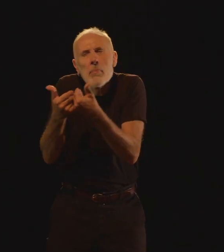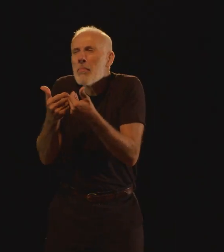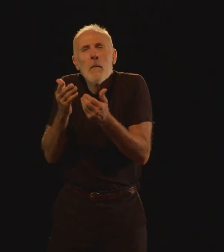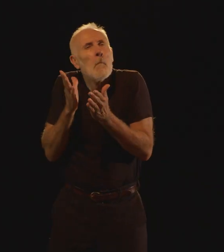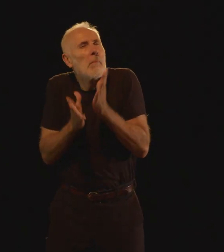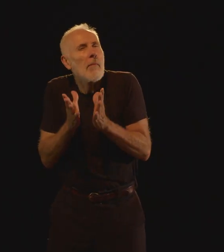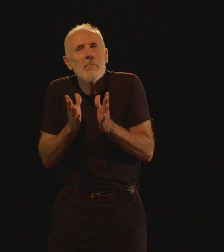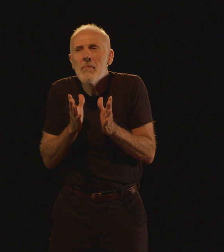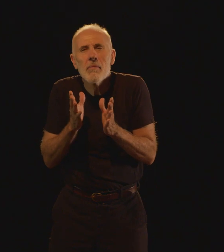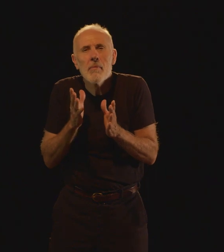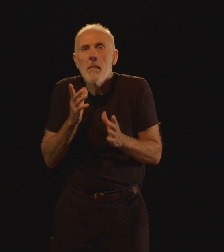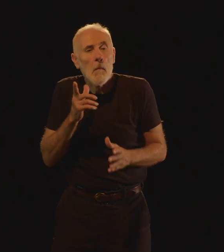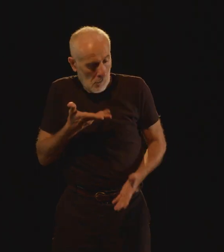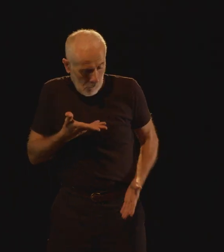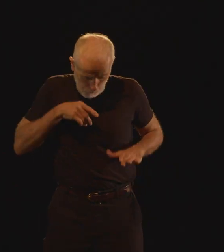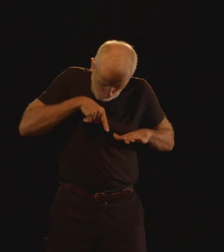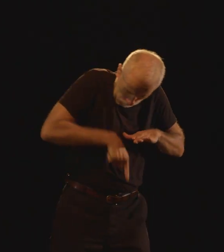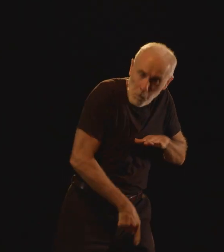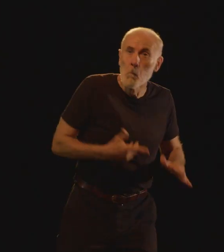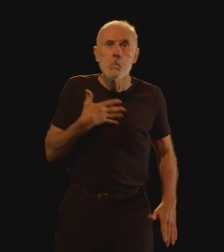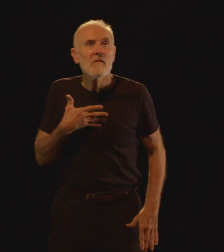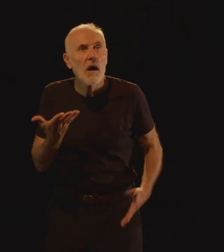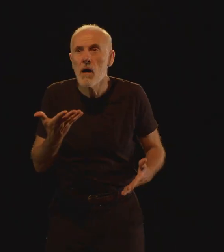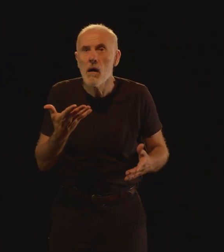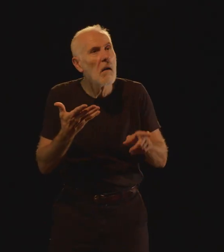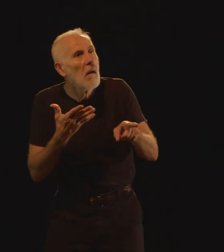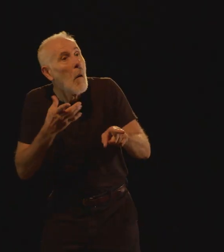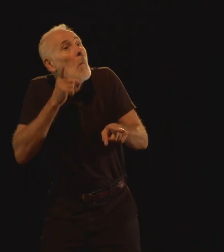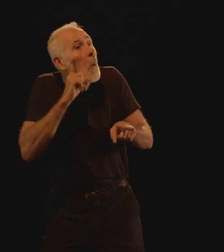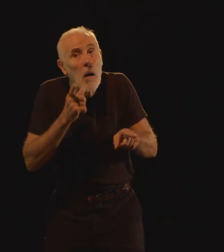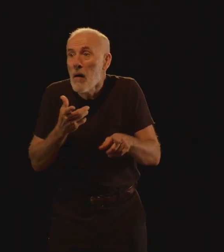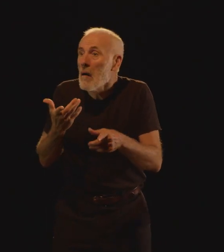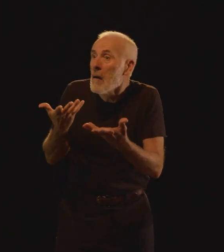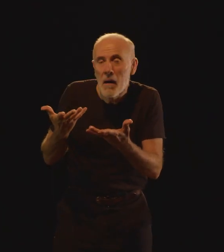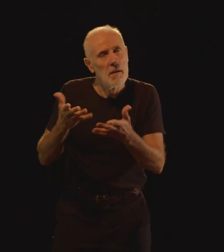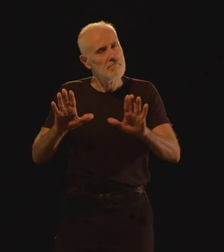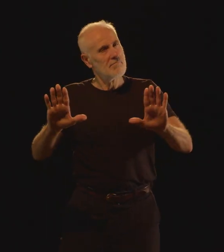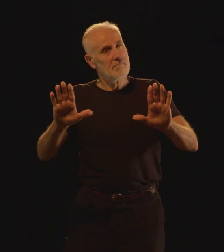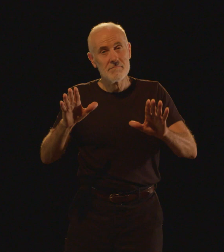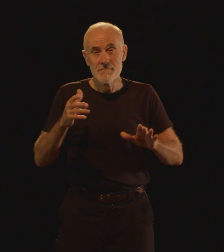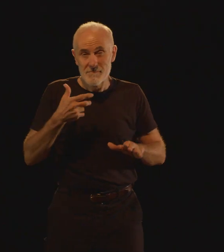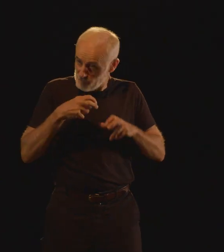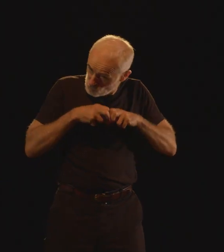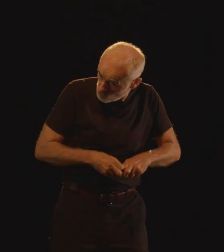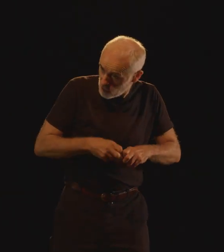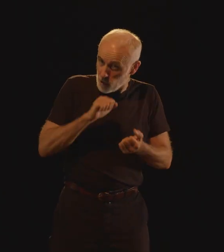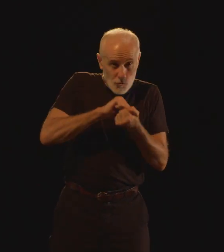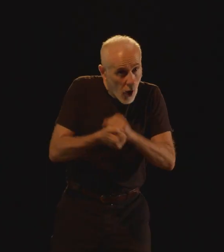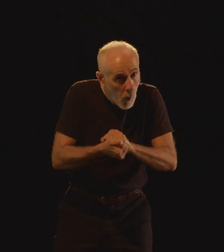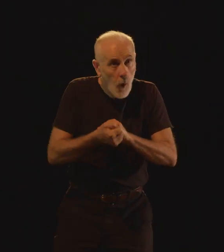Vous me direz pour quoi faire ? Vous me direz à quoi bon ? Creuser sans